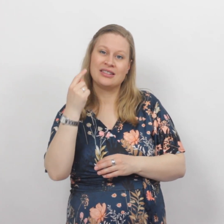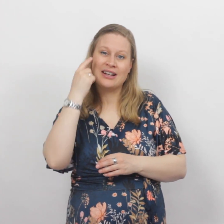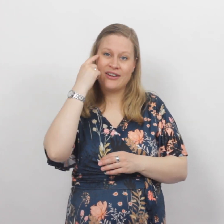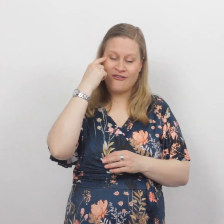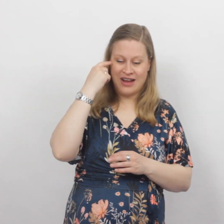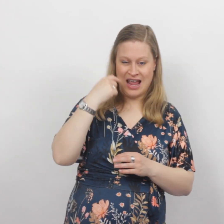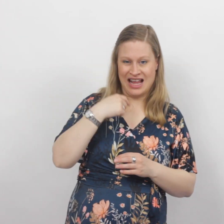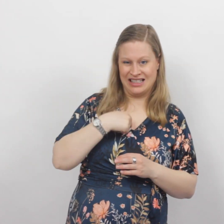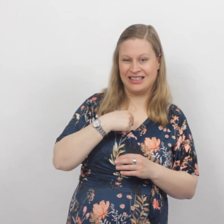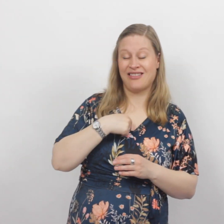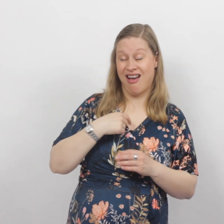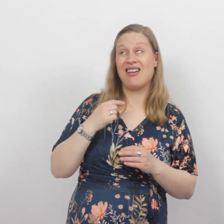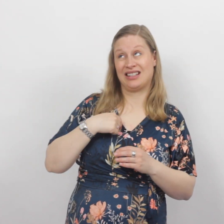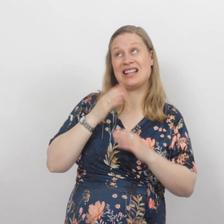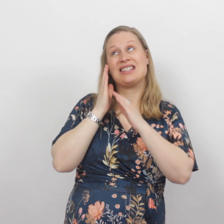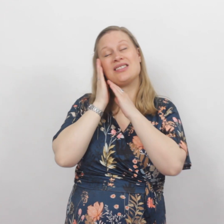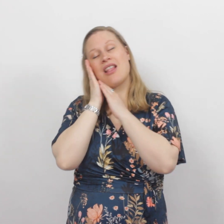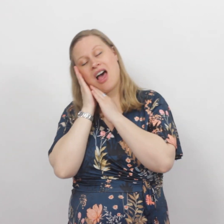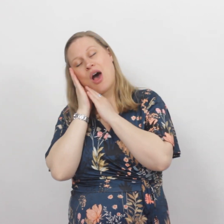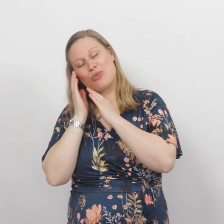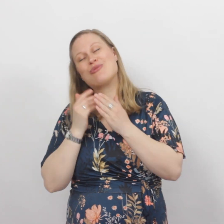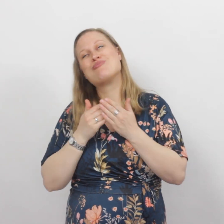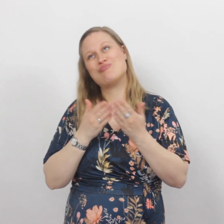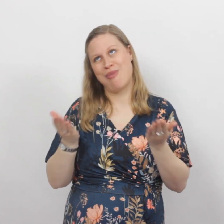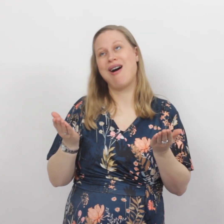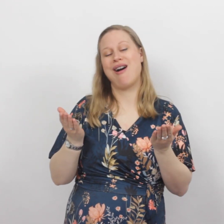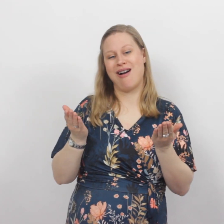Weet ik dat ik slapen mag